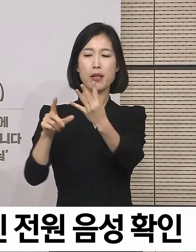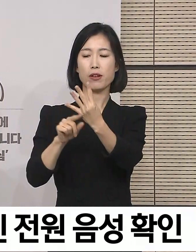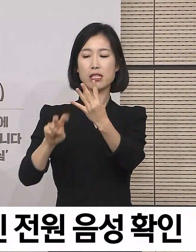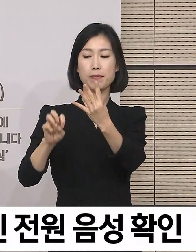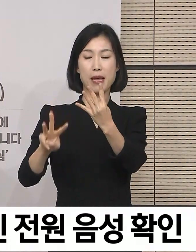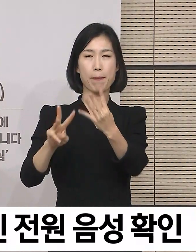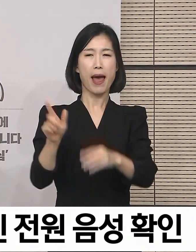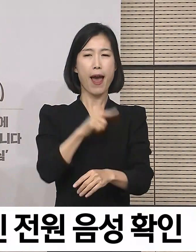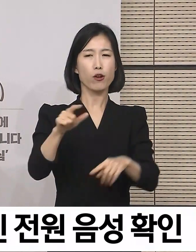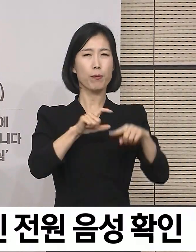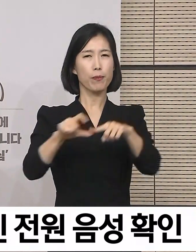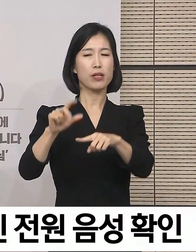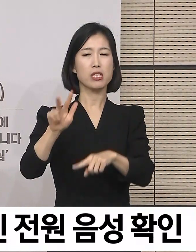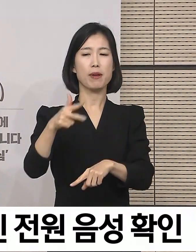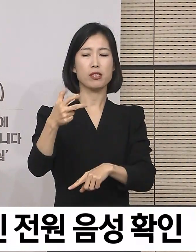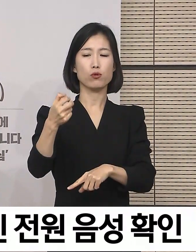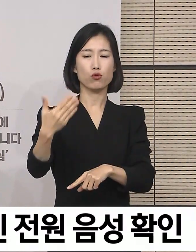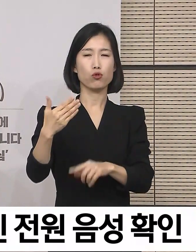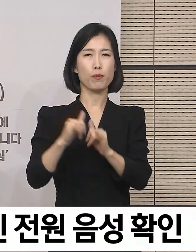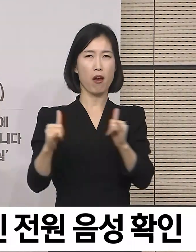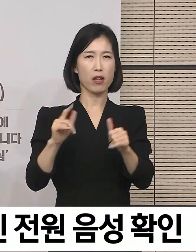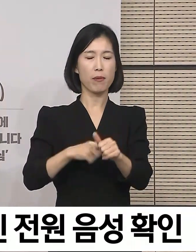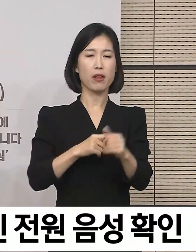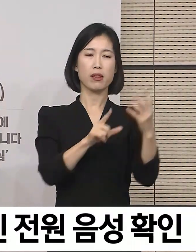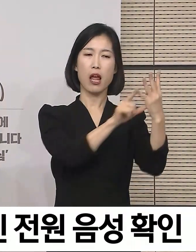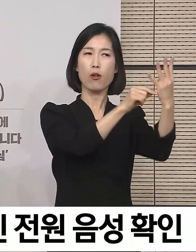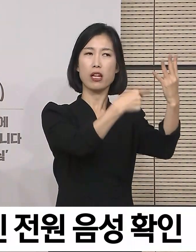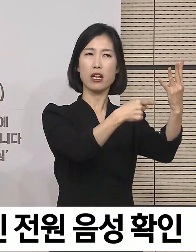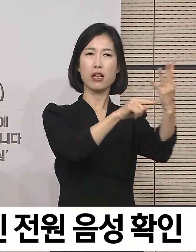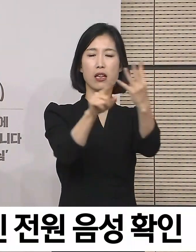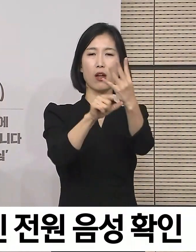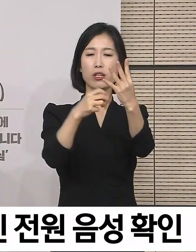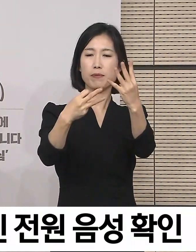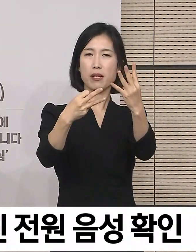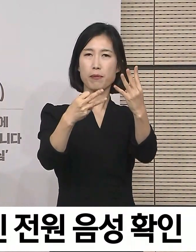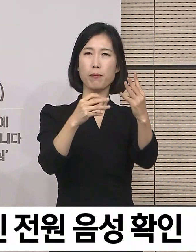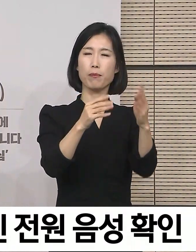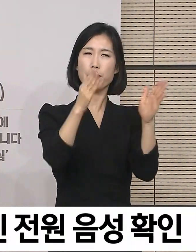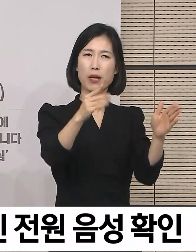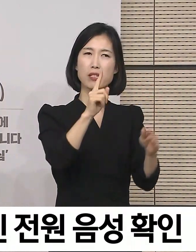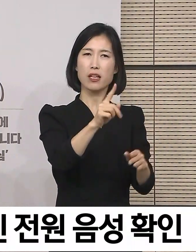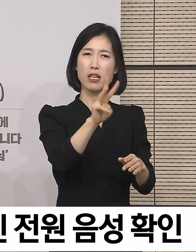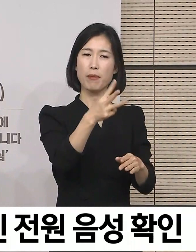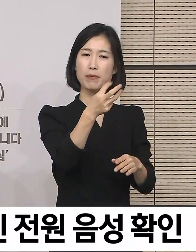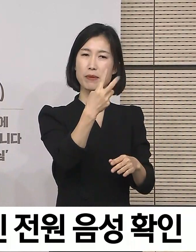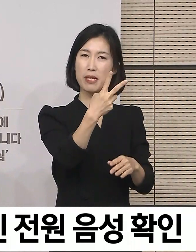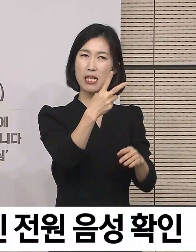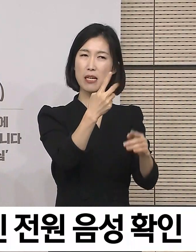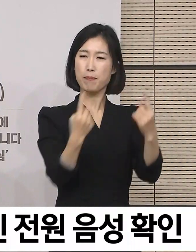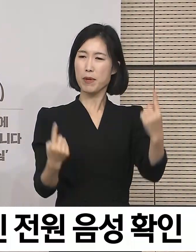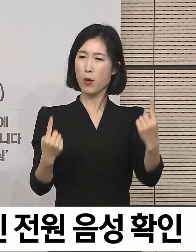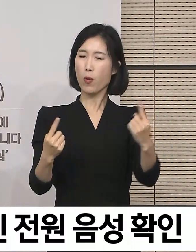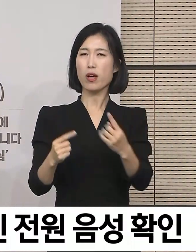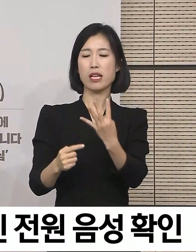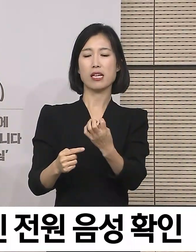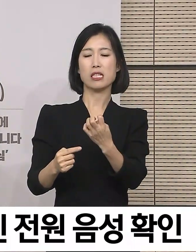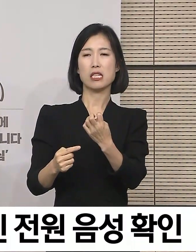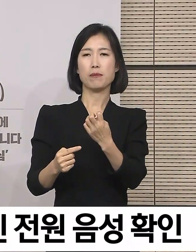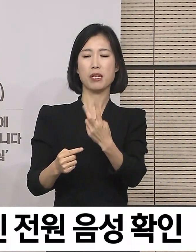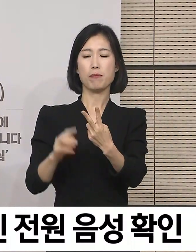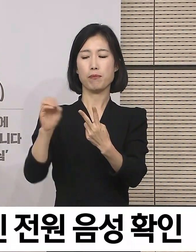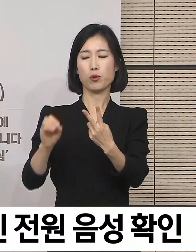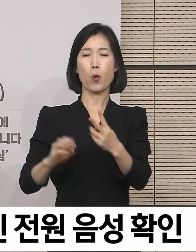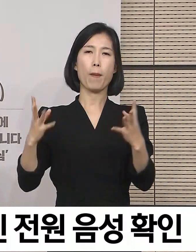일평균 779명으로 4월 1일부터 12일 사이 1,332명 대비 46%